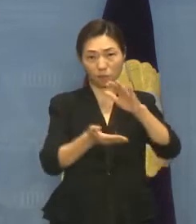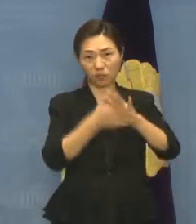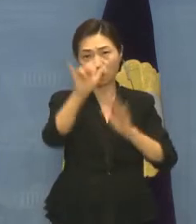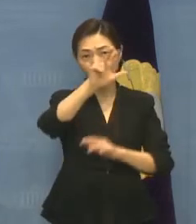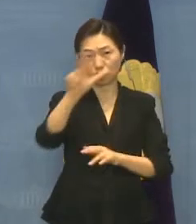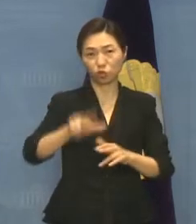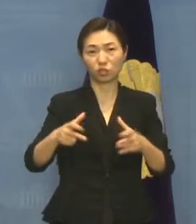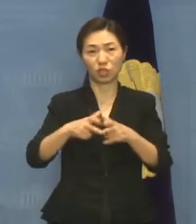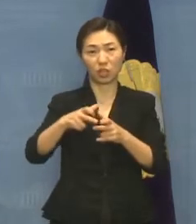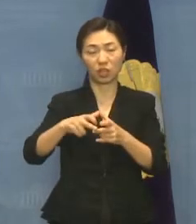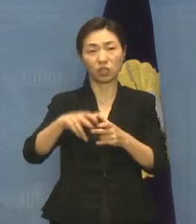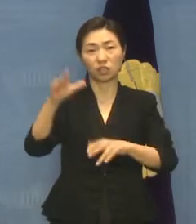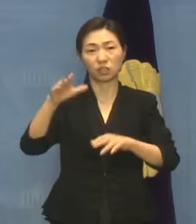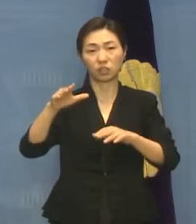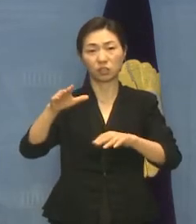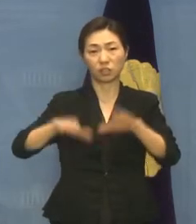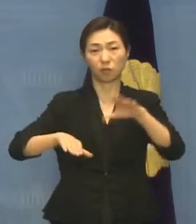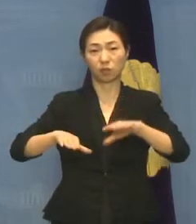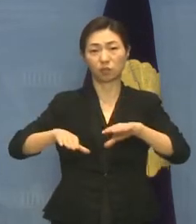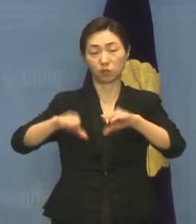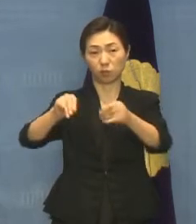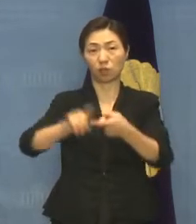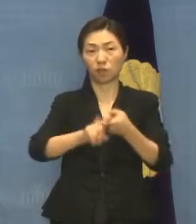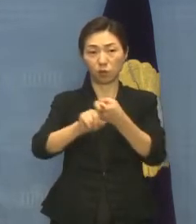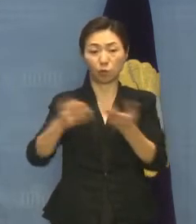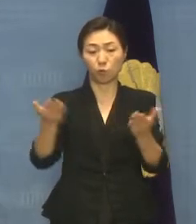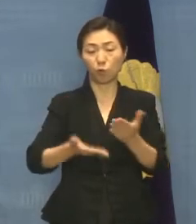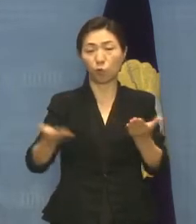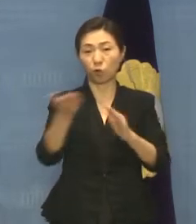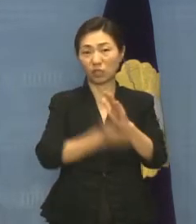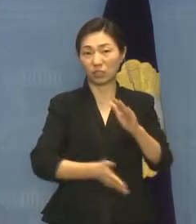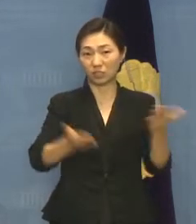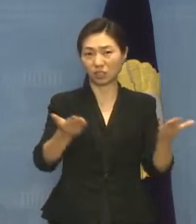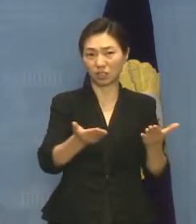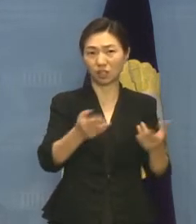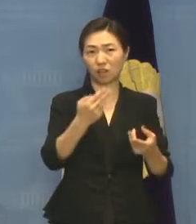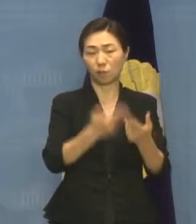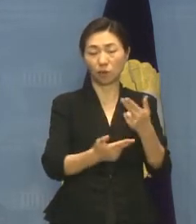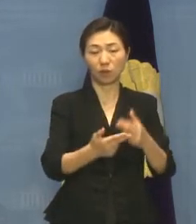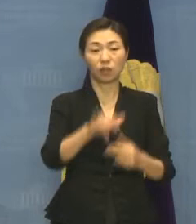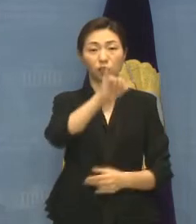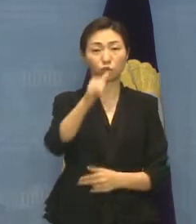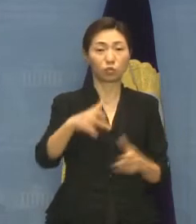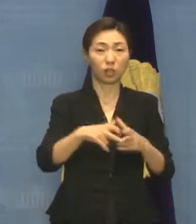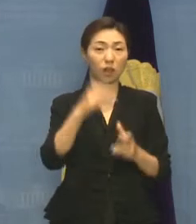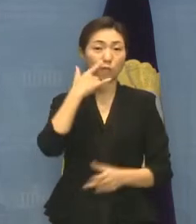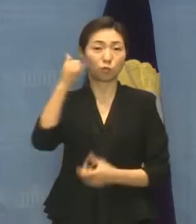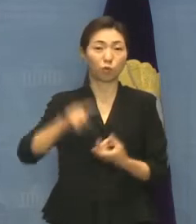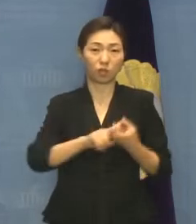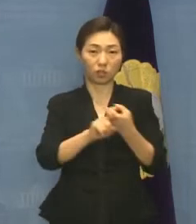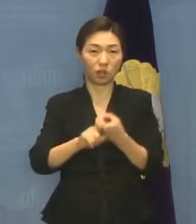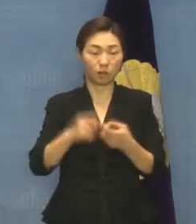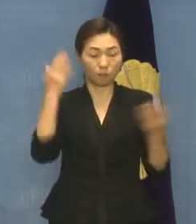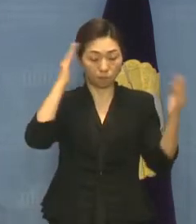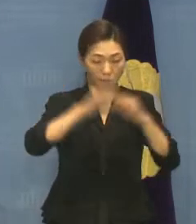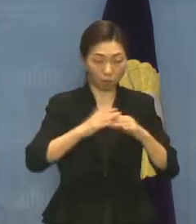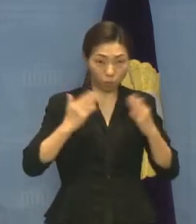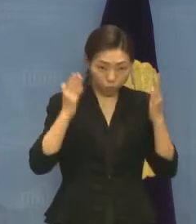전국장애인권리중심, 마침면 공공일자리협회, 전국장애인보무연대, 전국장애인야학협회,